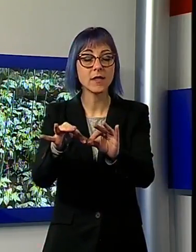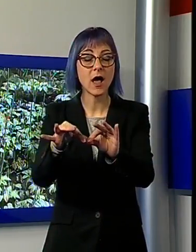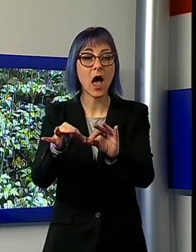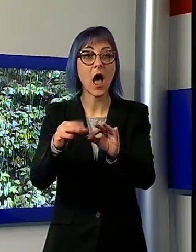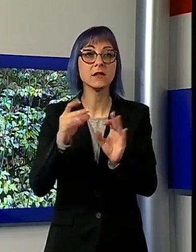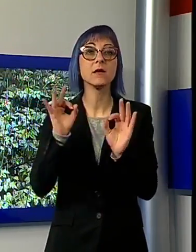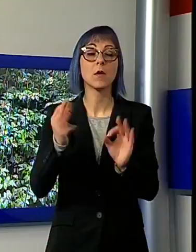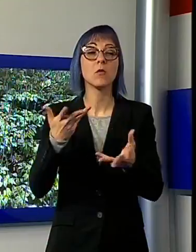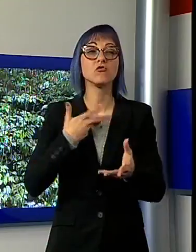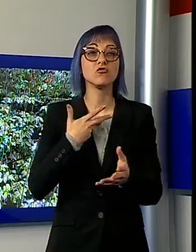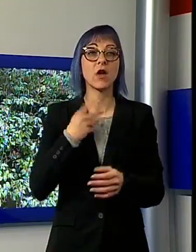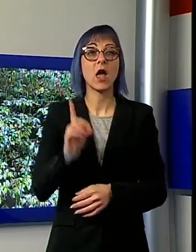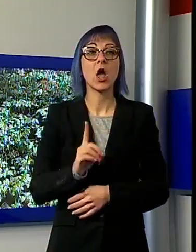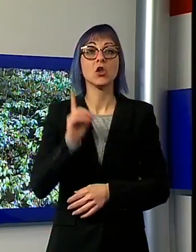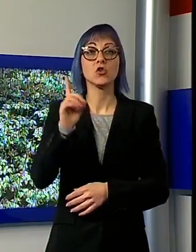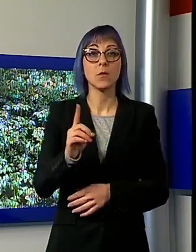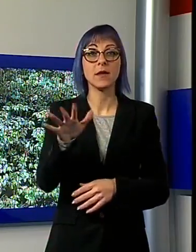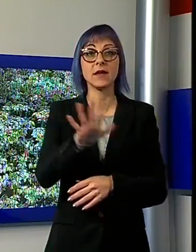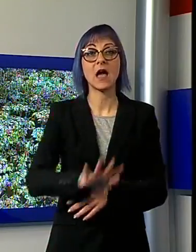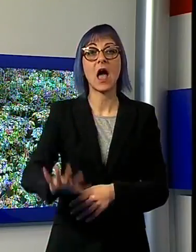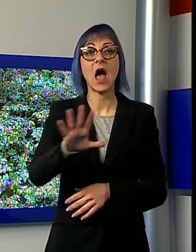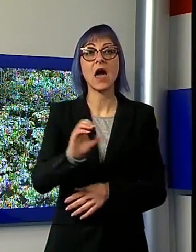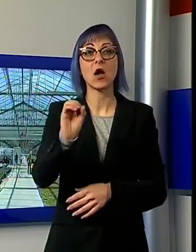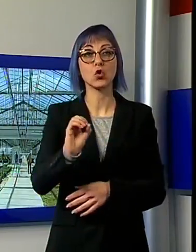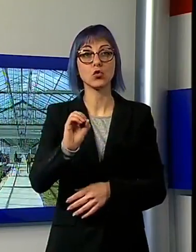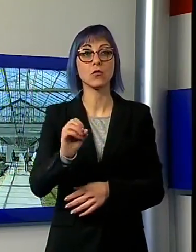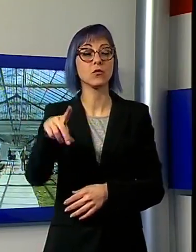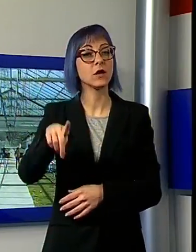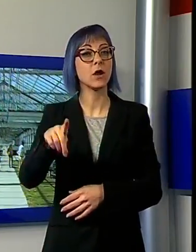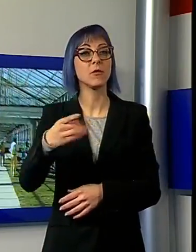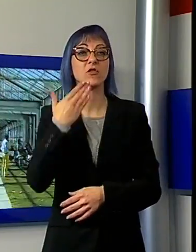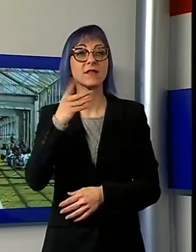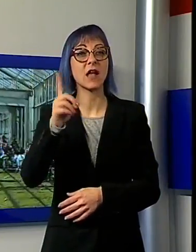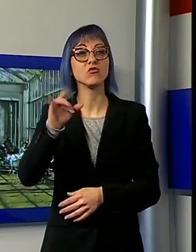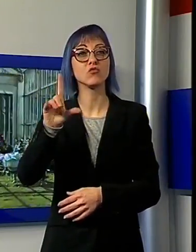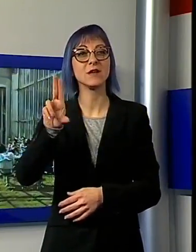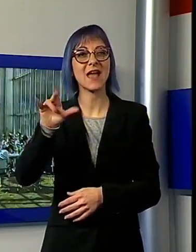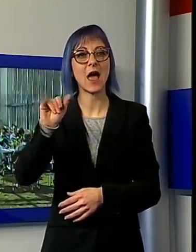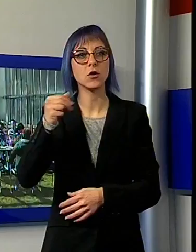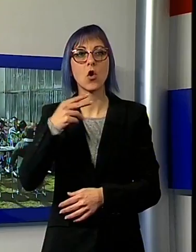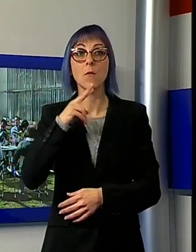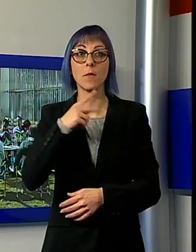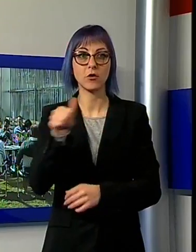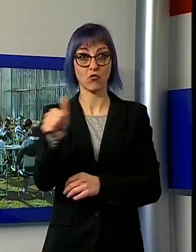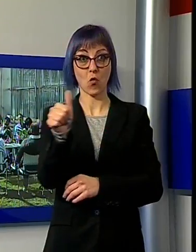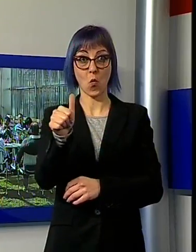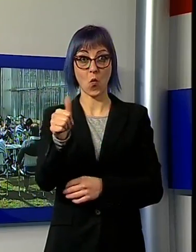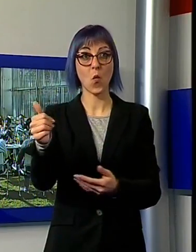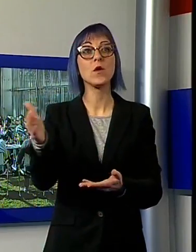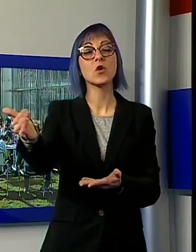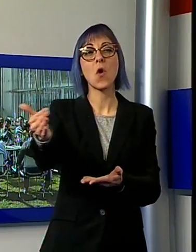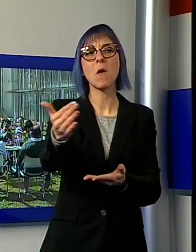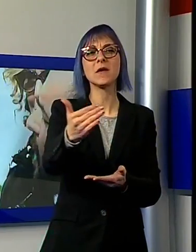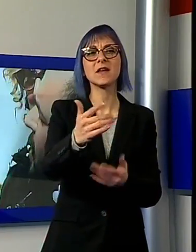Pacini a San Giuliano Terme prende vita un evento unico, un pomeriggio enogastronomico il cui ricavato andrà alla fondazione